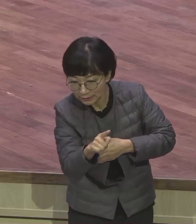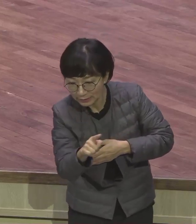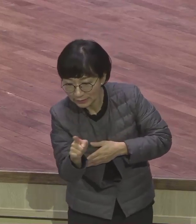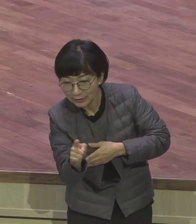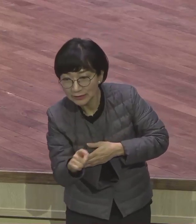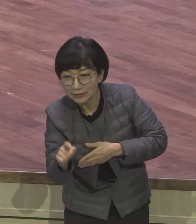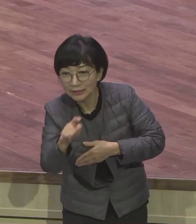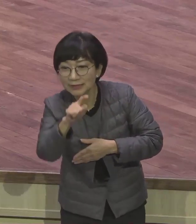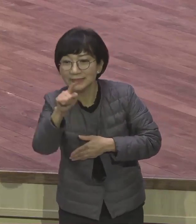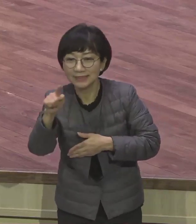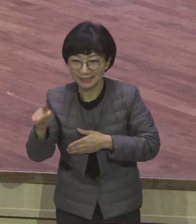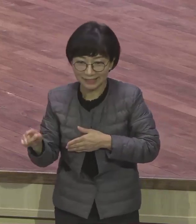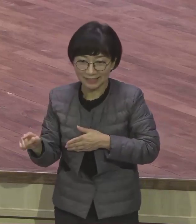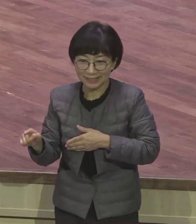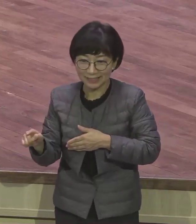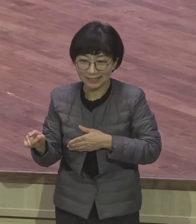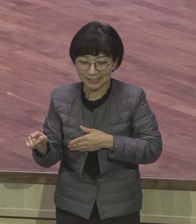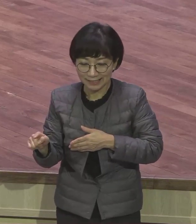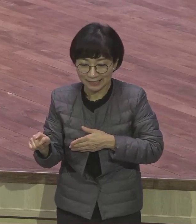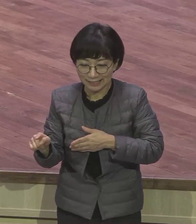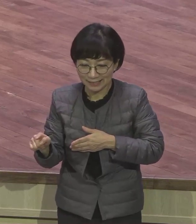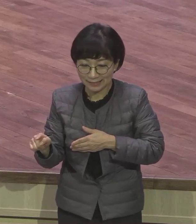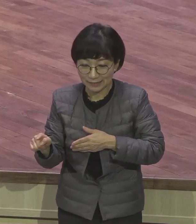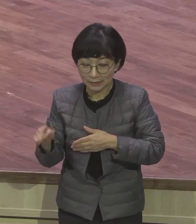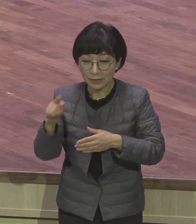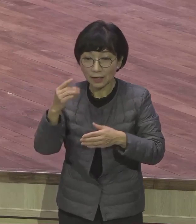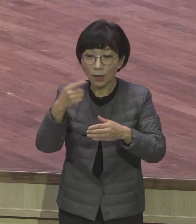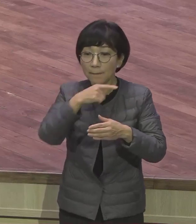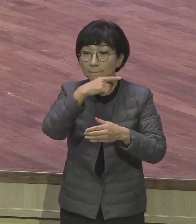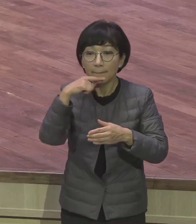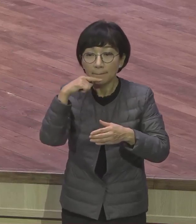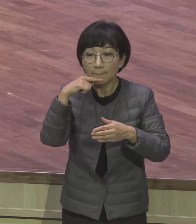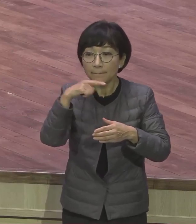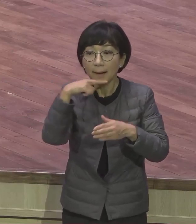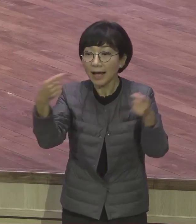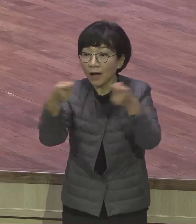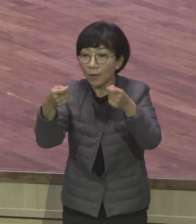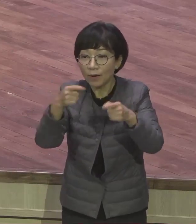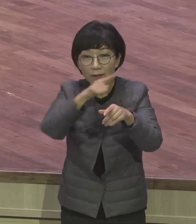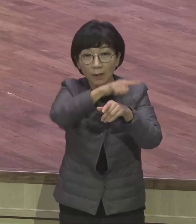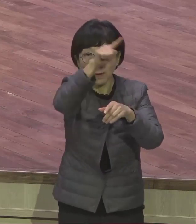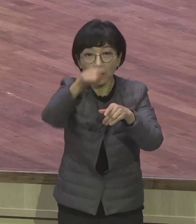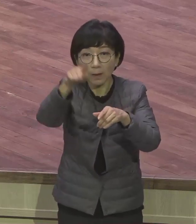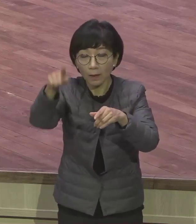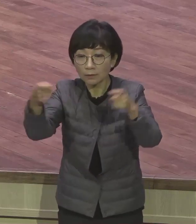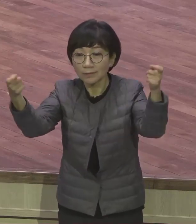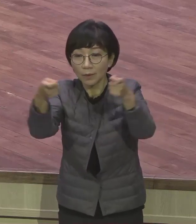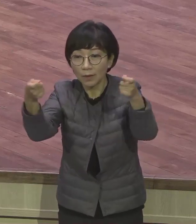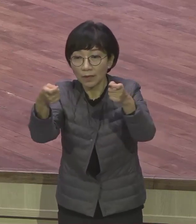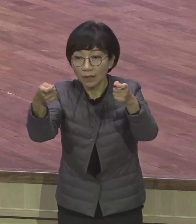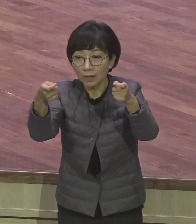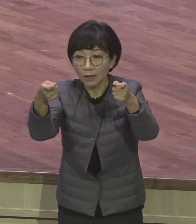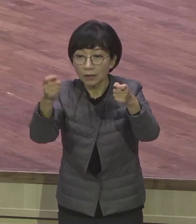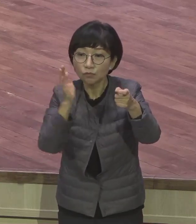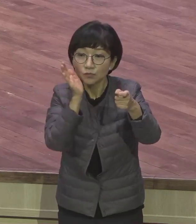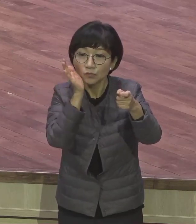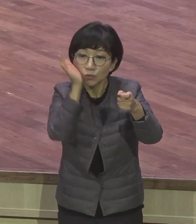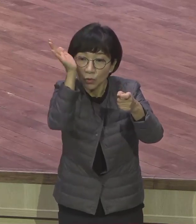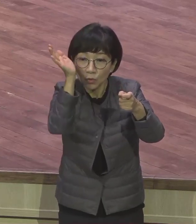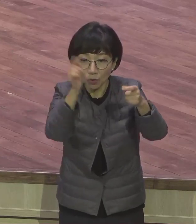돌리고 저 우로 저 북쪽으로 해가지고 저 빨간쪽 저 빨간색깔 저쪽으로 해가지고 블레셋으로 가면요 두 주문과 두